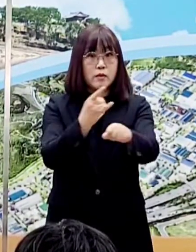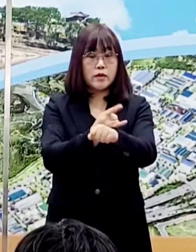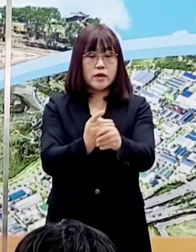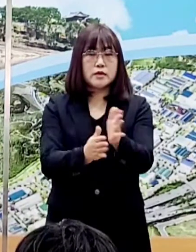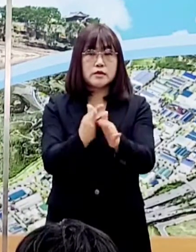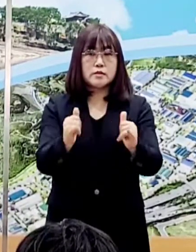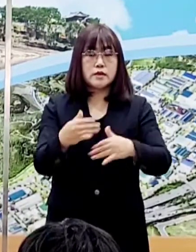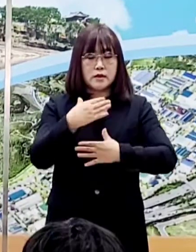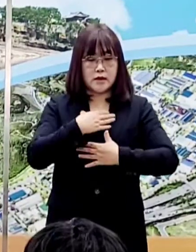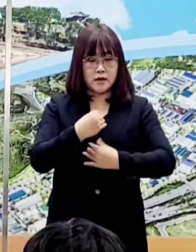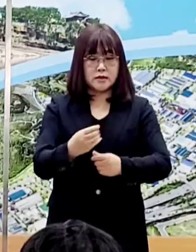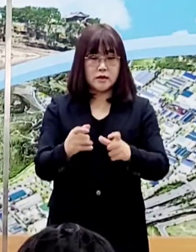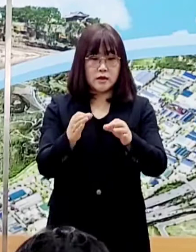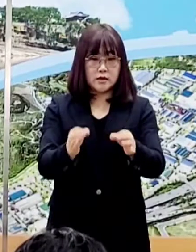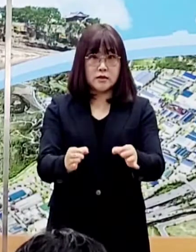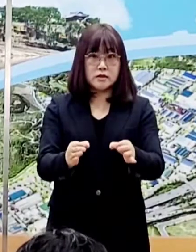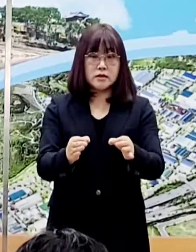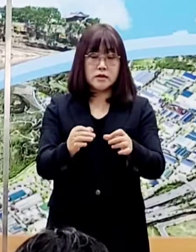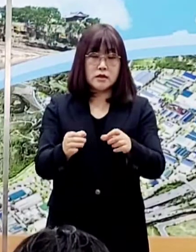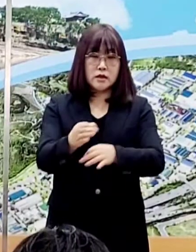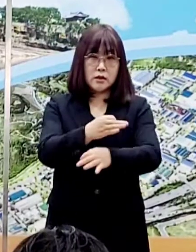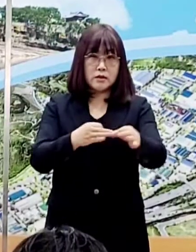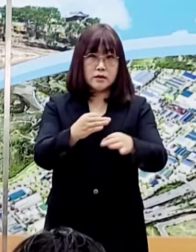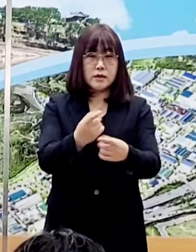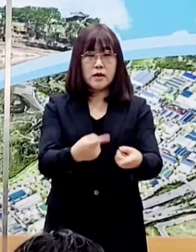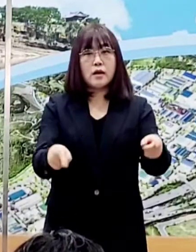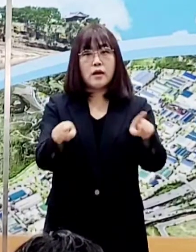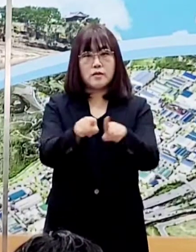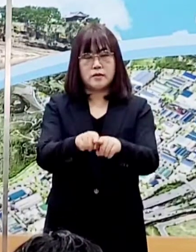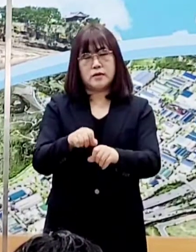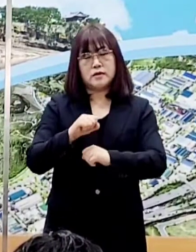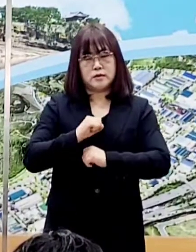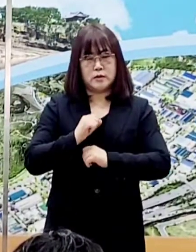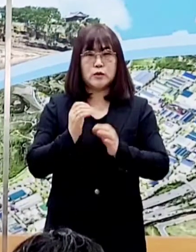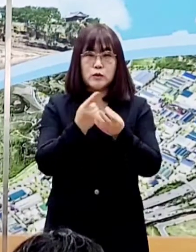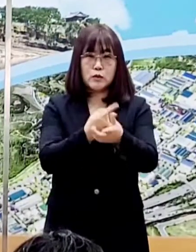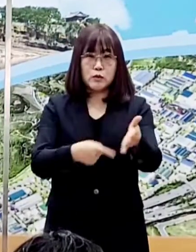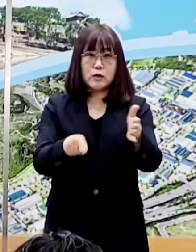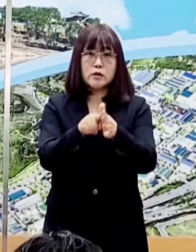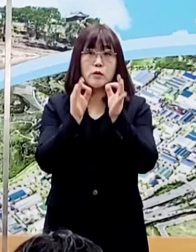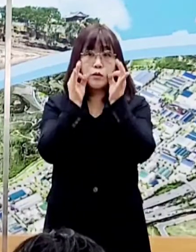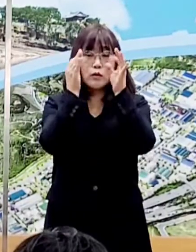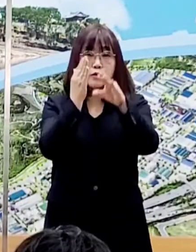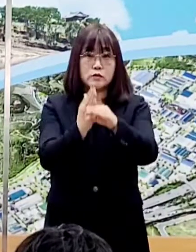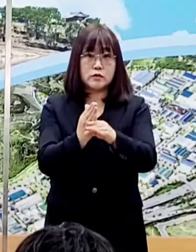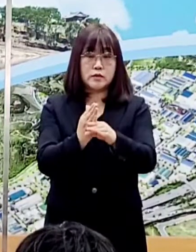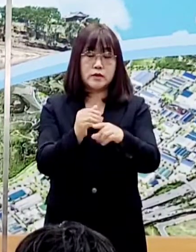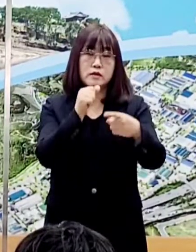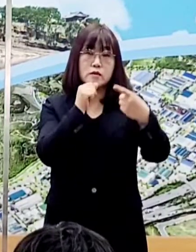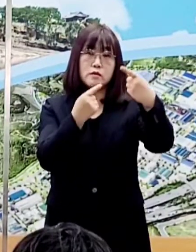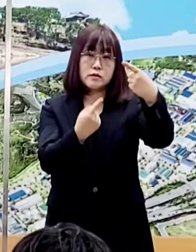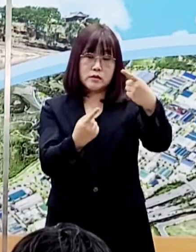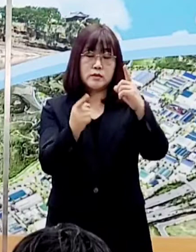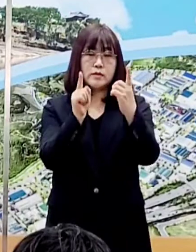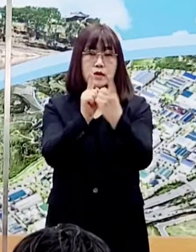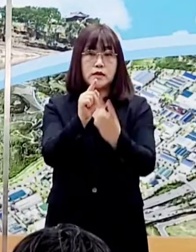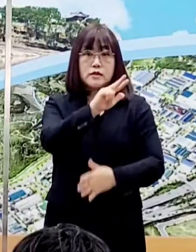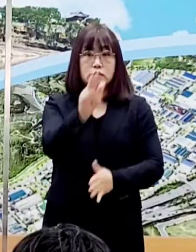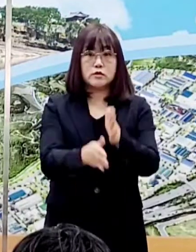안전과 지역 경제를 함께 지켜가도록 하겠습니다. 우리시는 다가오는 설 명절을 맞아